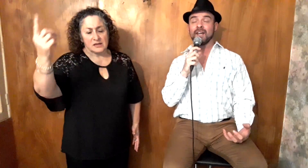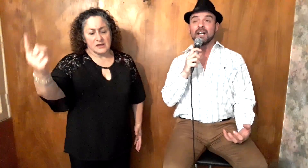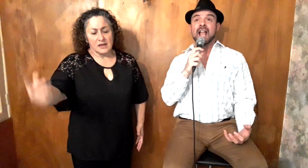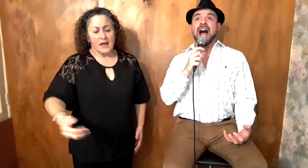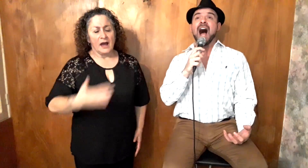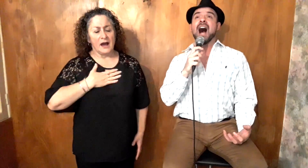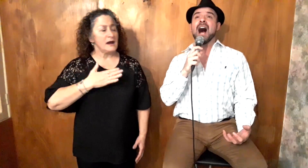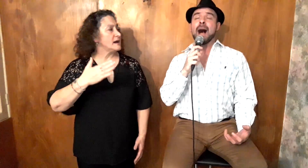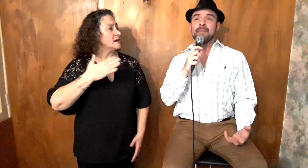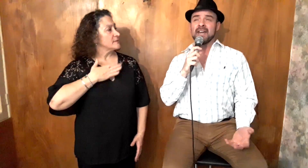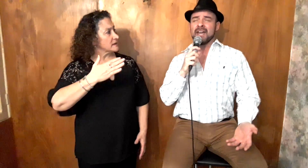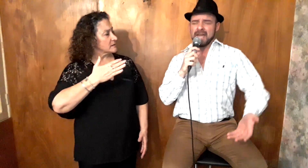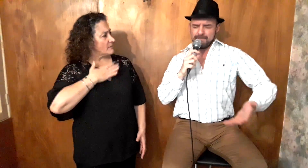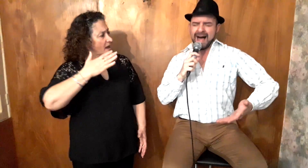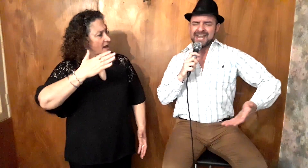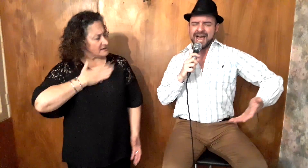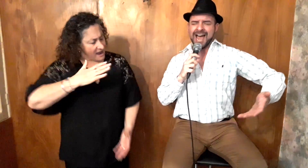a mi manera